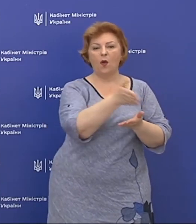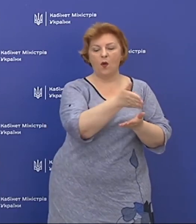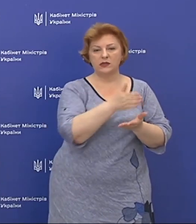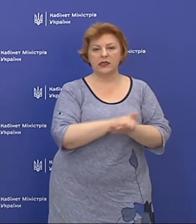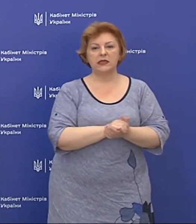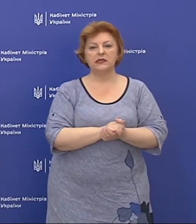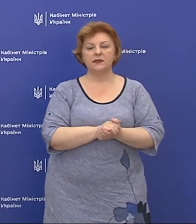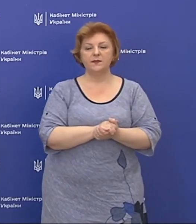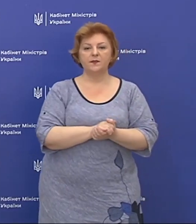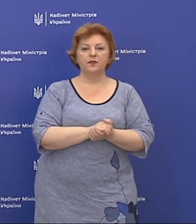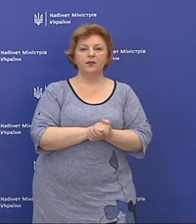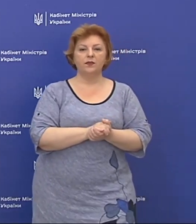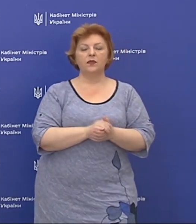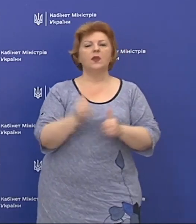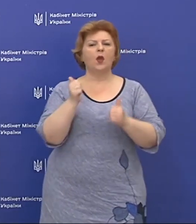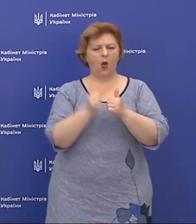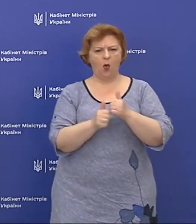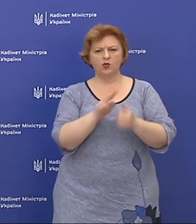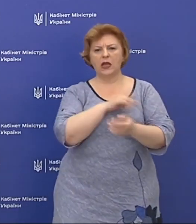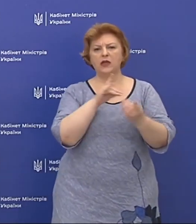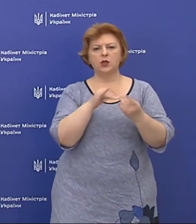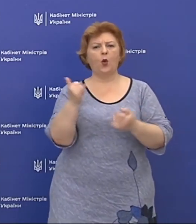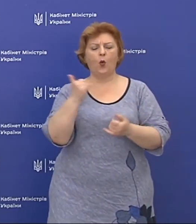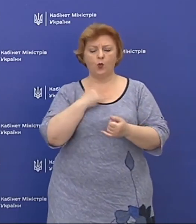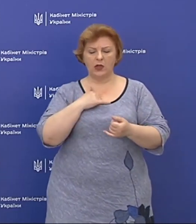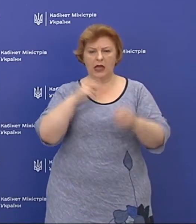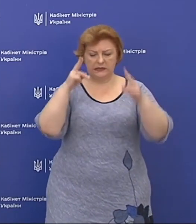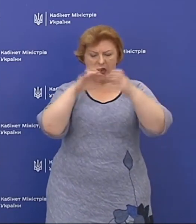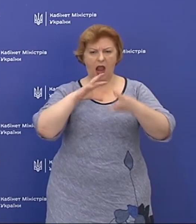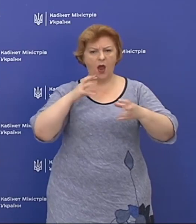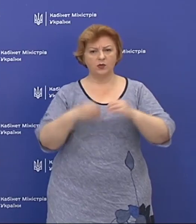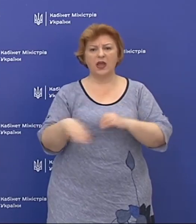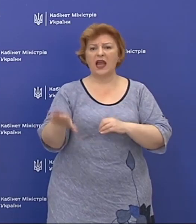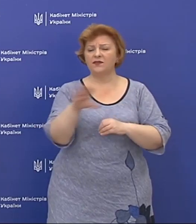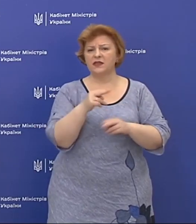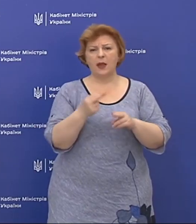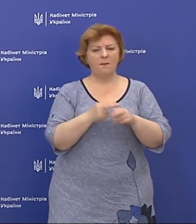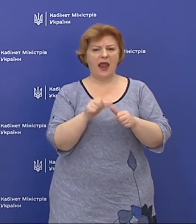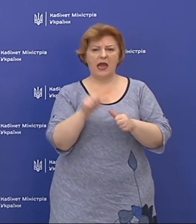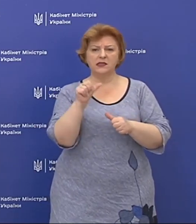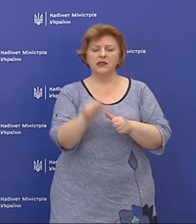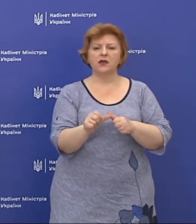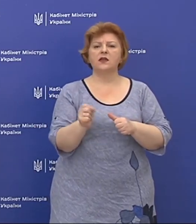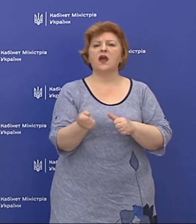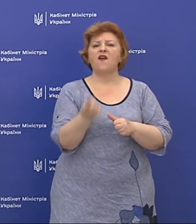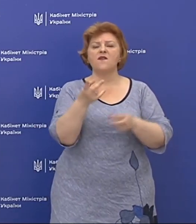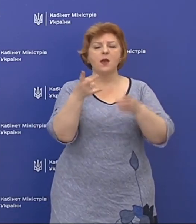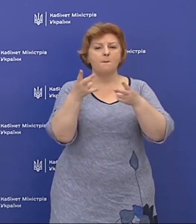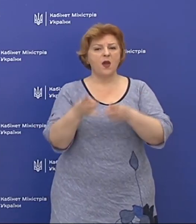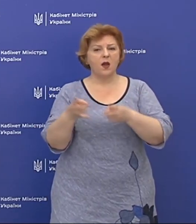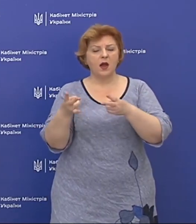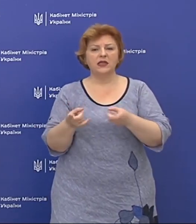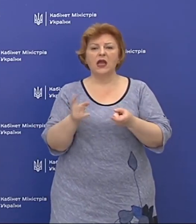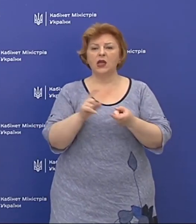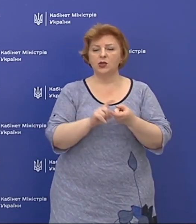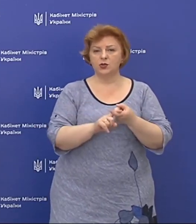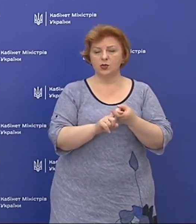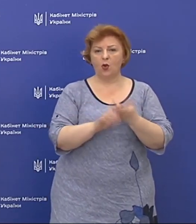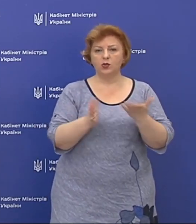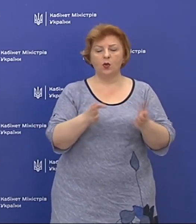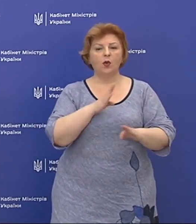критично, кожного лікарні. В нас аналізуються всі без виключення випадки щодо